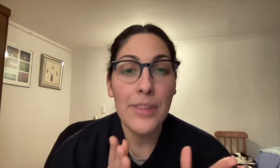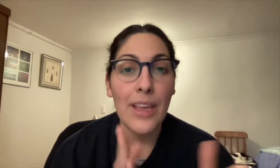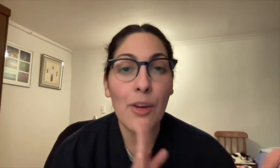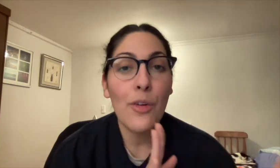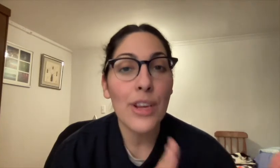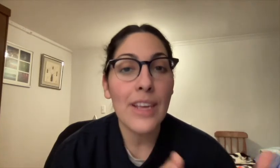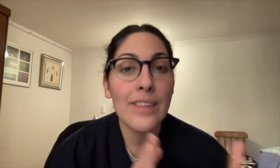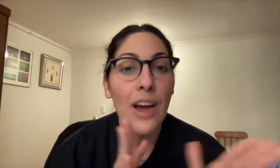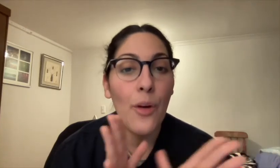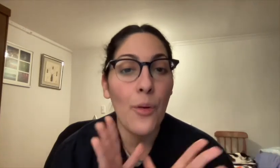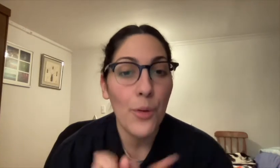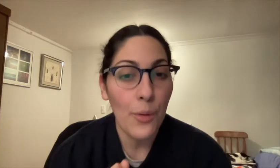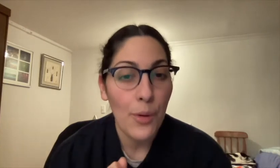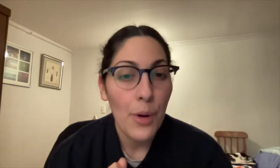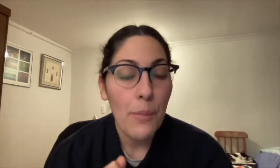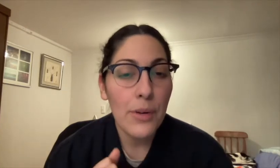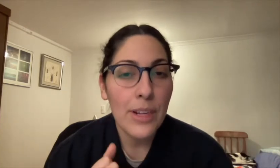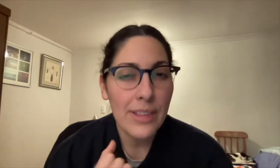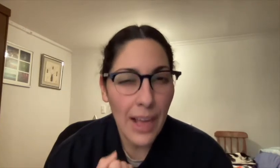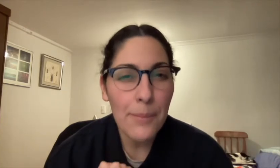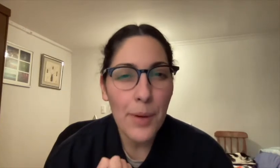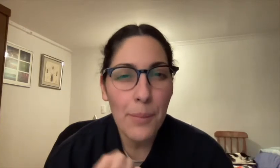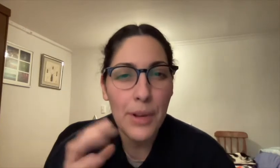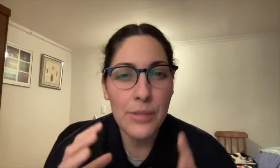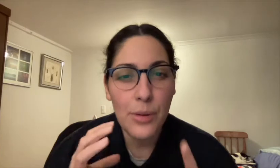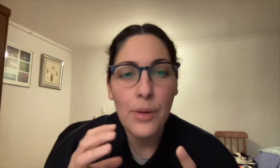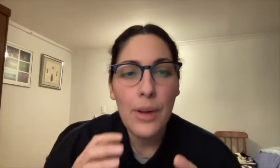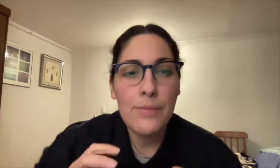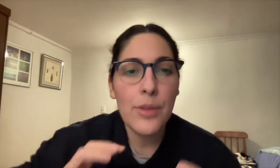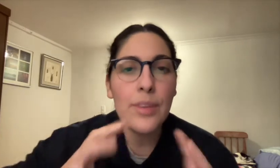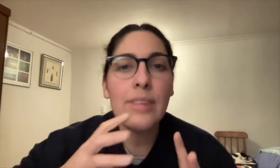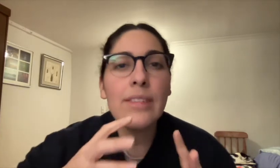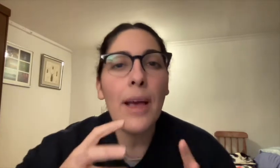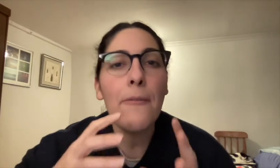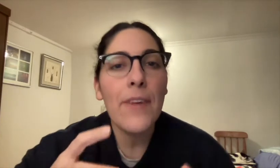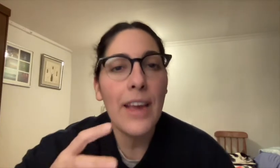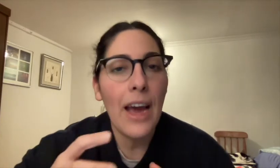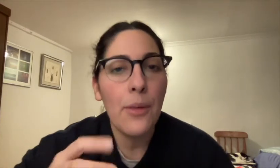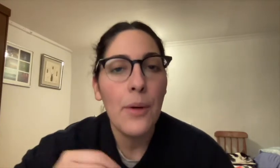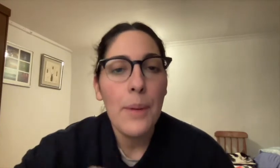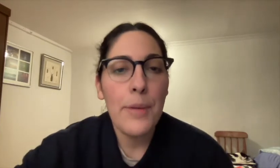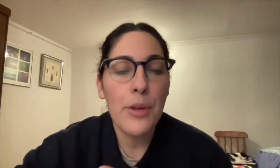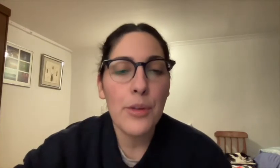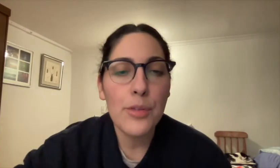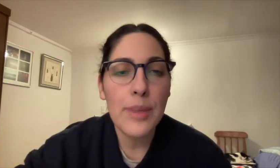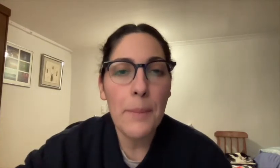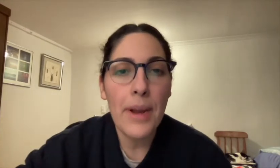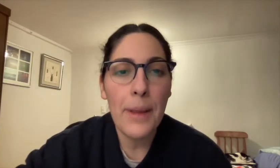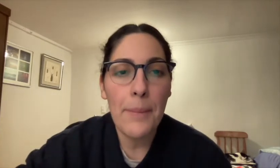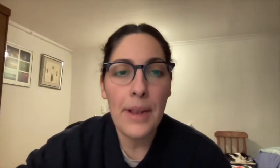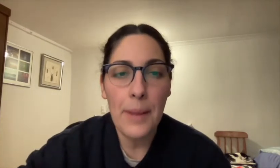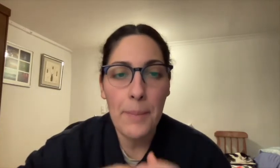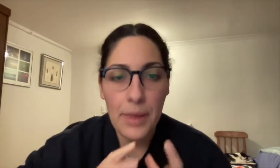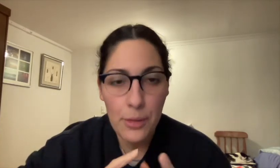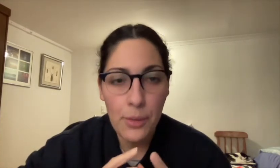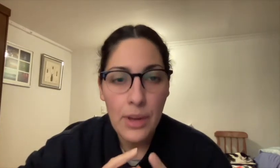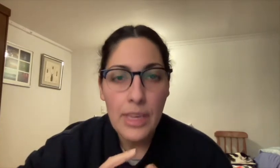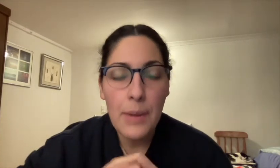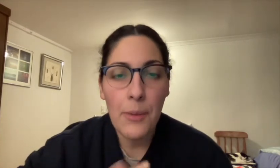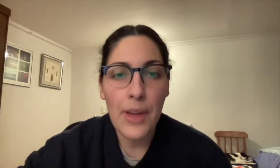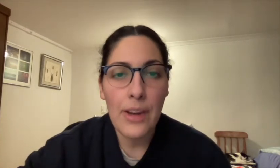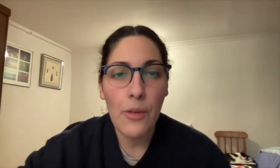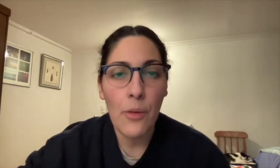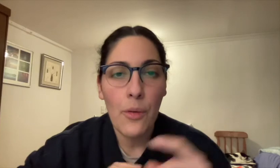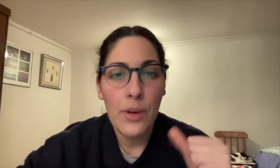la respuesta es correcta o no. Por cambio, por eso, no sé si se han fijado, pero yo siempre les pido